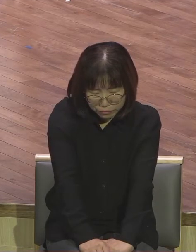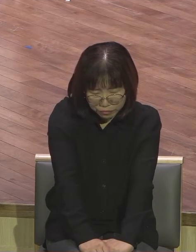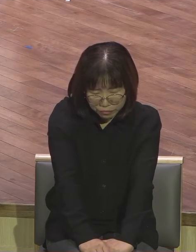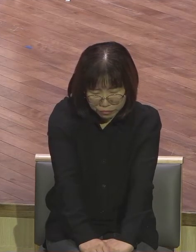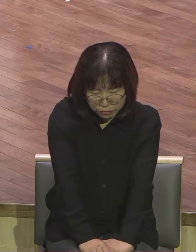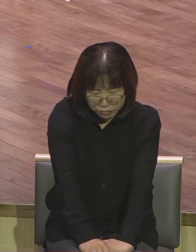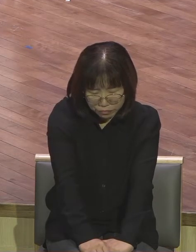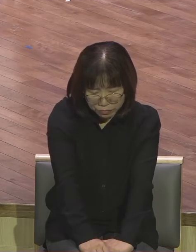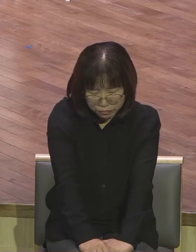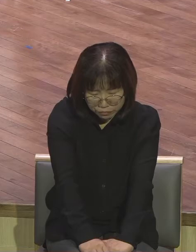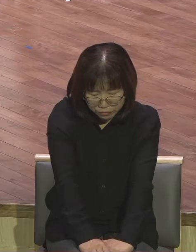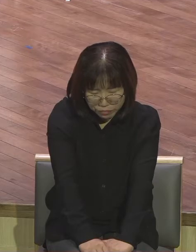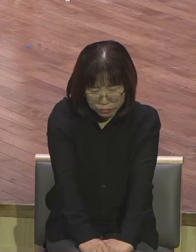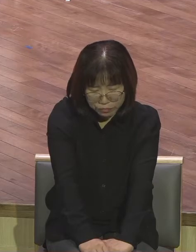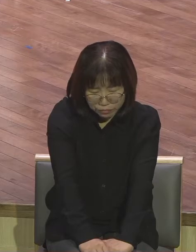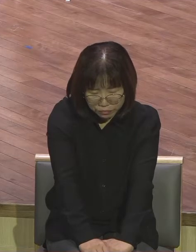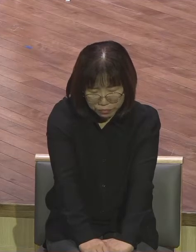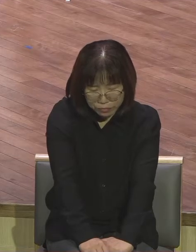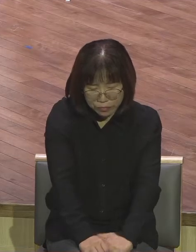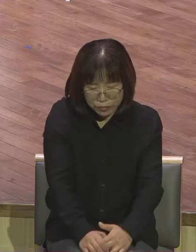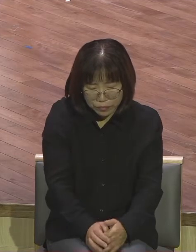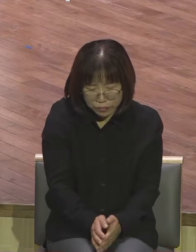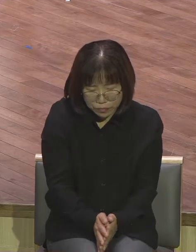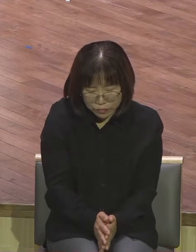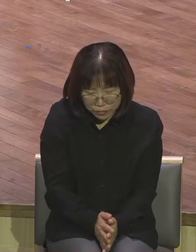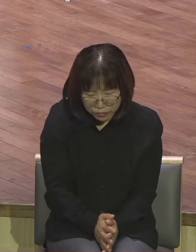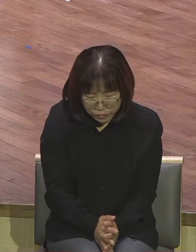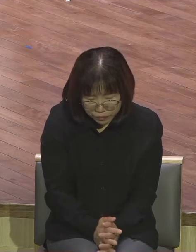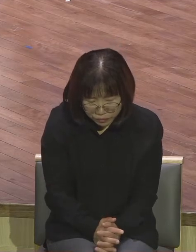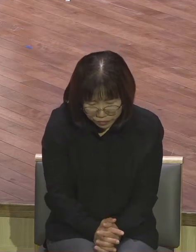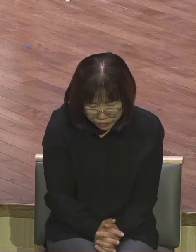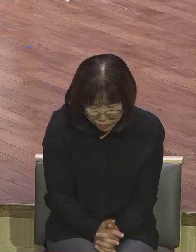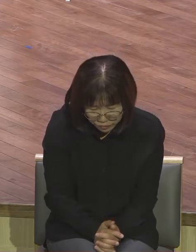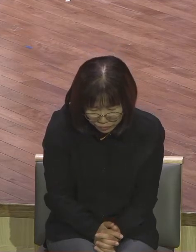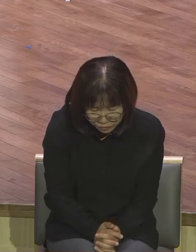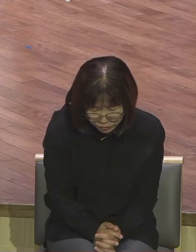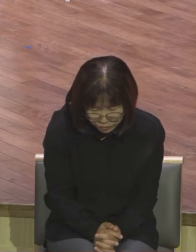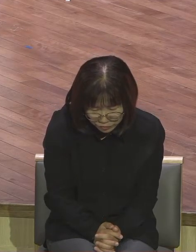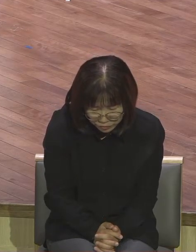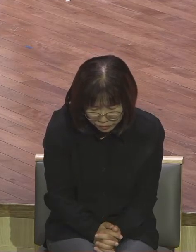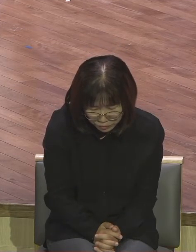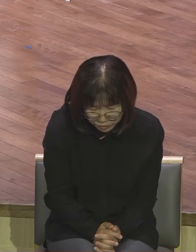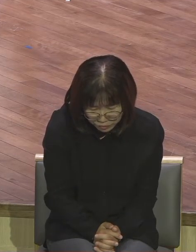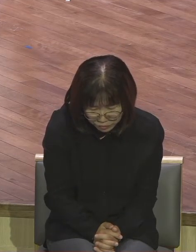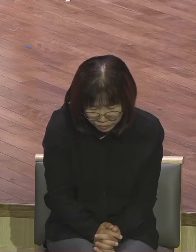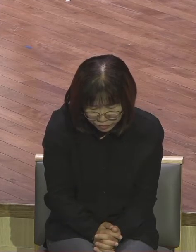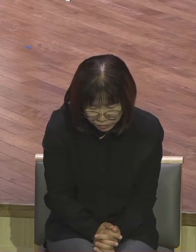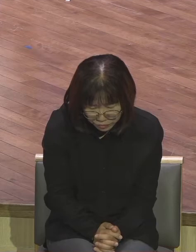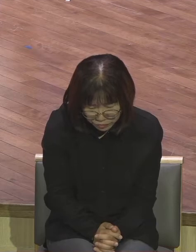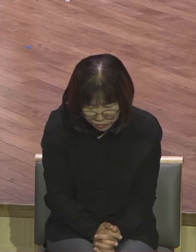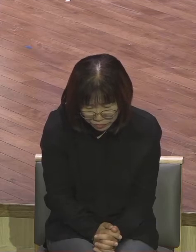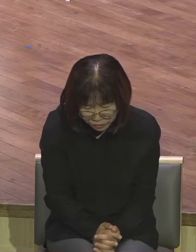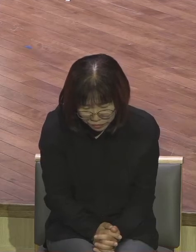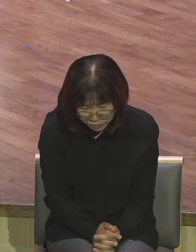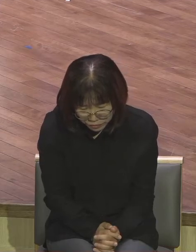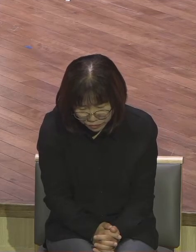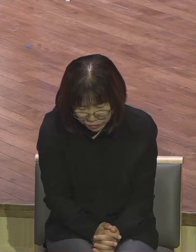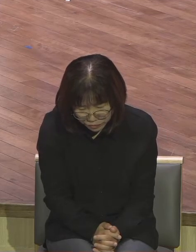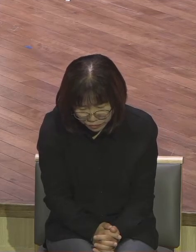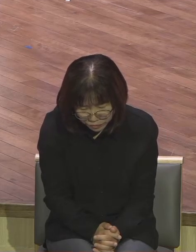특별히 영원을 위해 태양사류도 성도를 위해 하나님의 시간에 아버지의 진리의 영원을 위해 아버지의 역사하여 주옵소서 아버지의